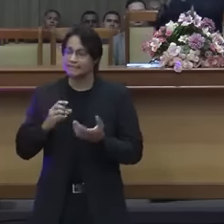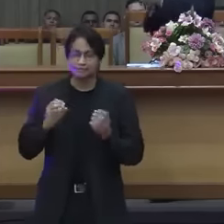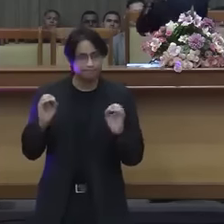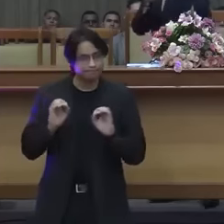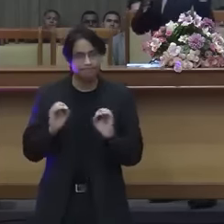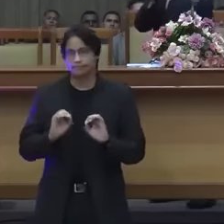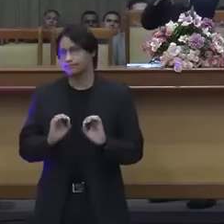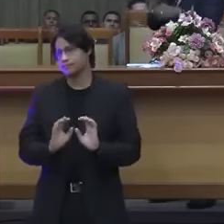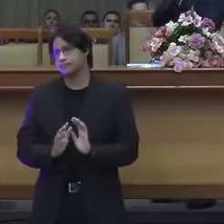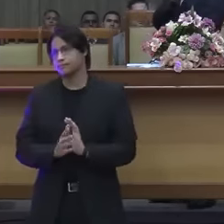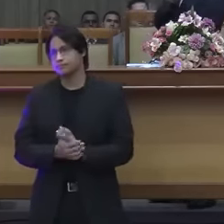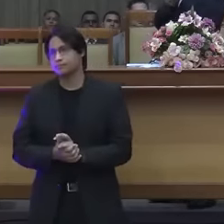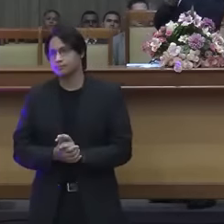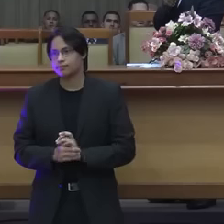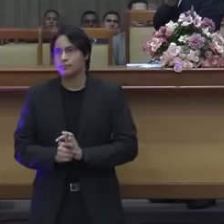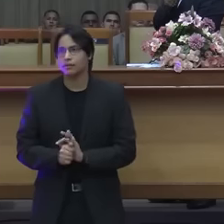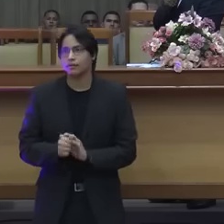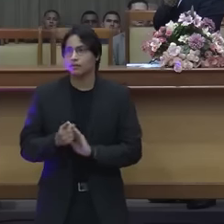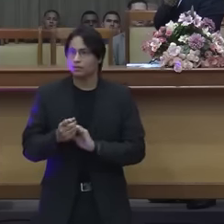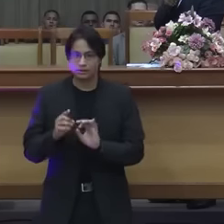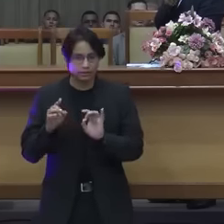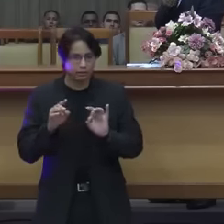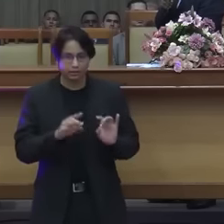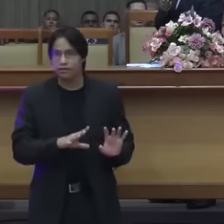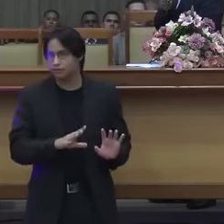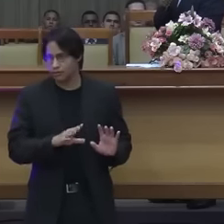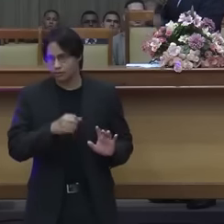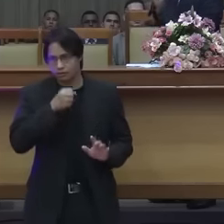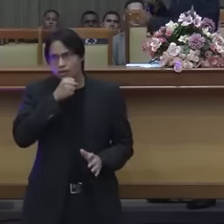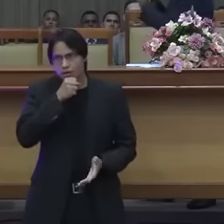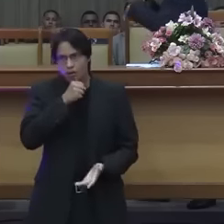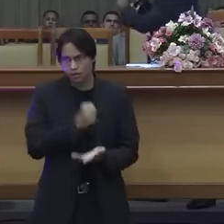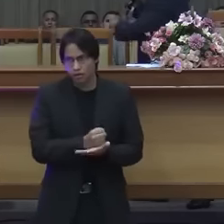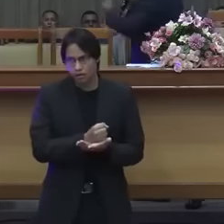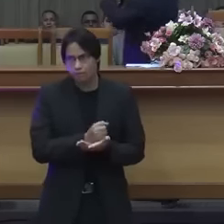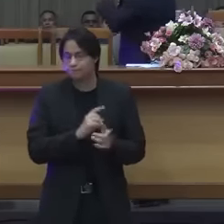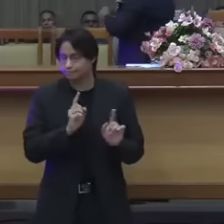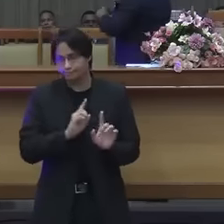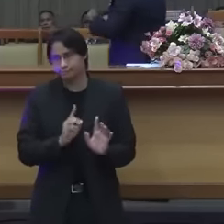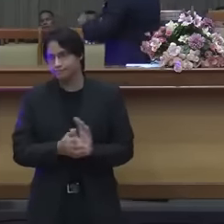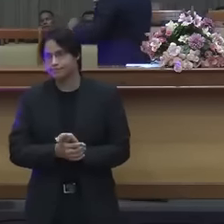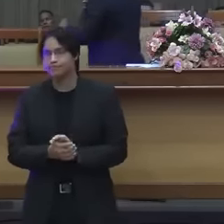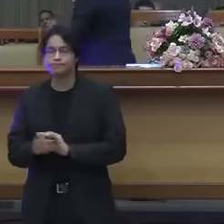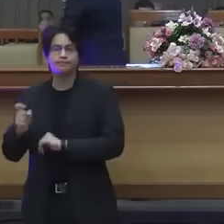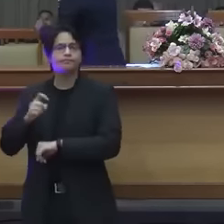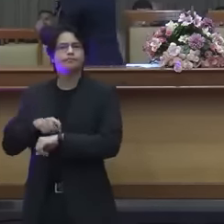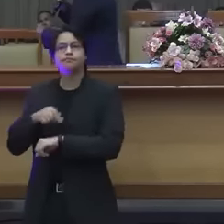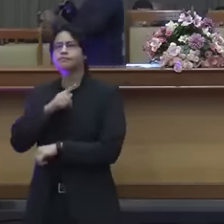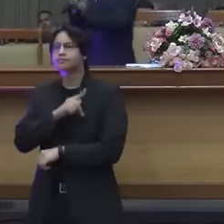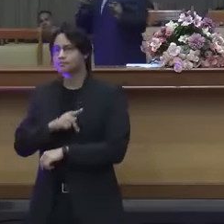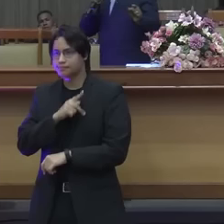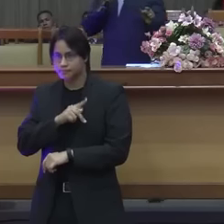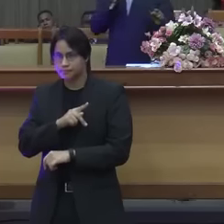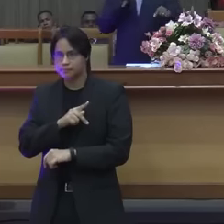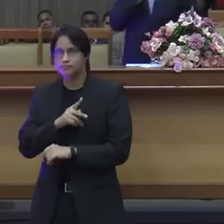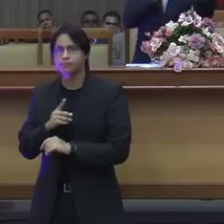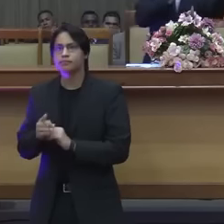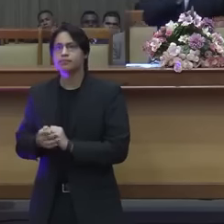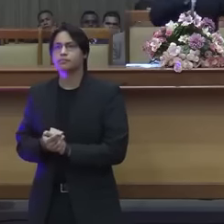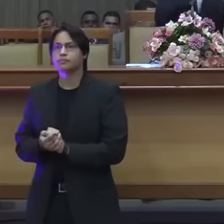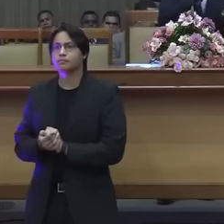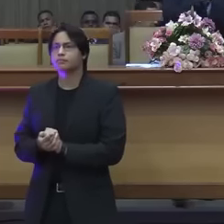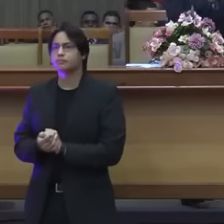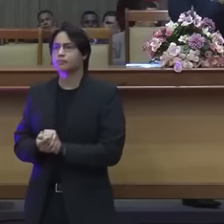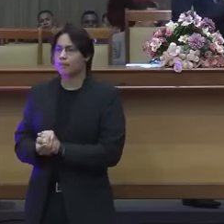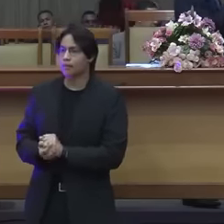você desprezar do Paulo, ele não usou do Velho Testamento. Quando ele foi defender os obreiros, olha para cá, quem